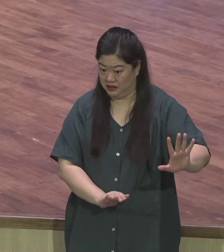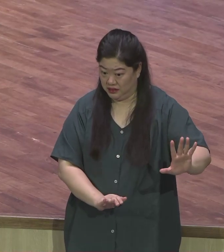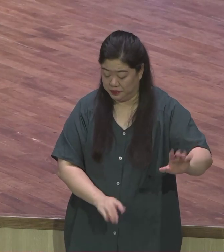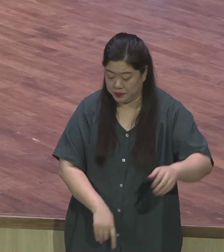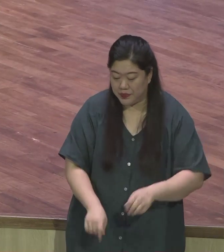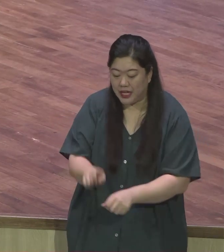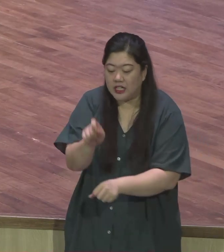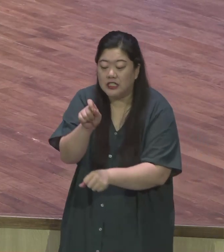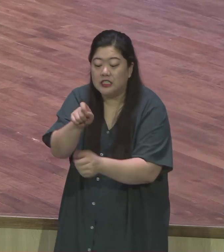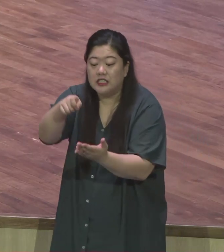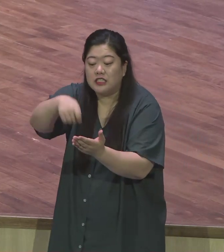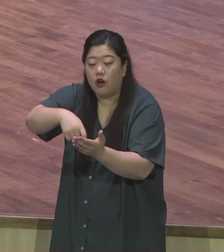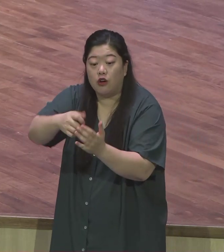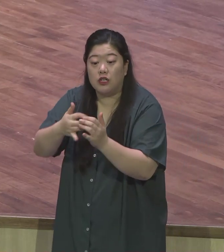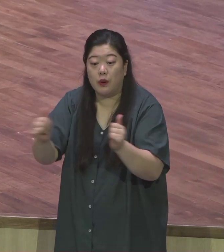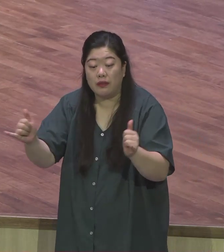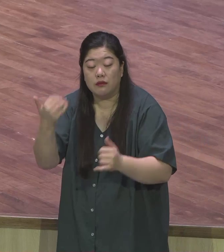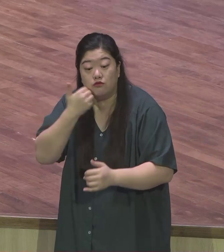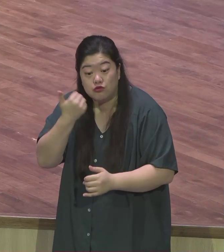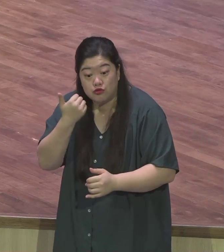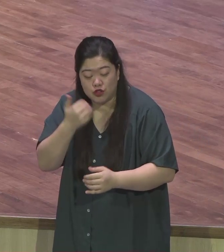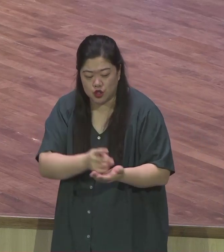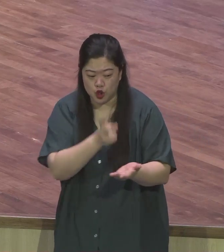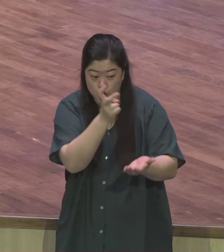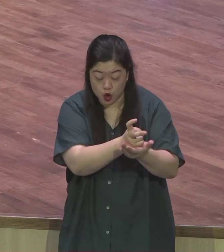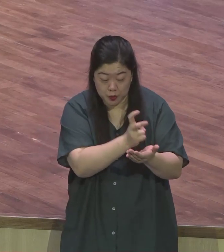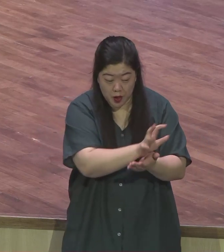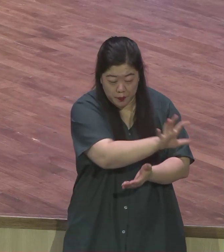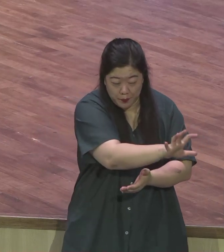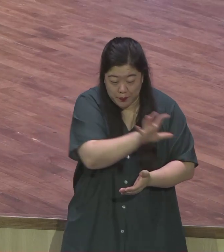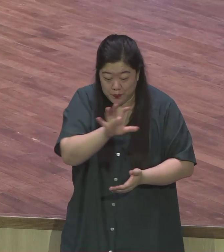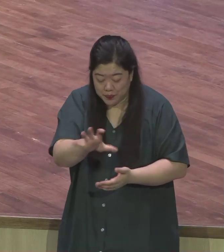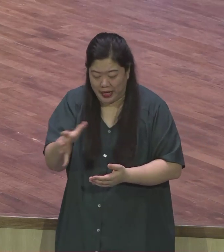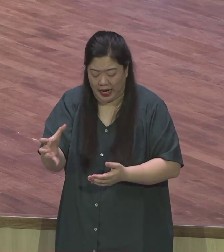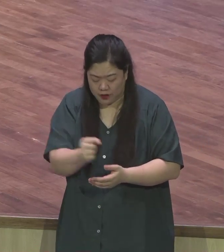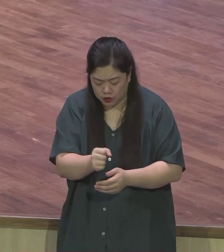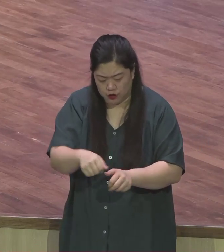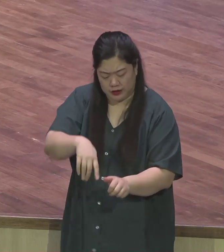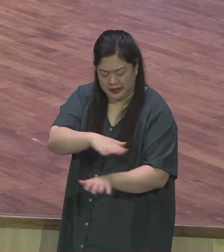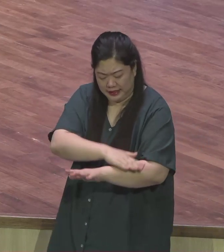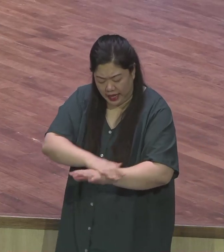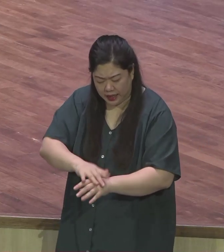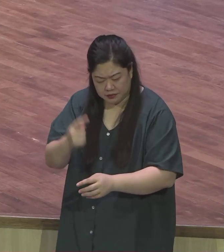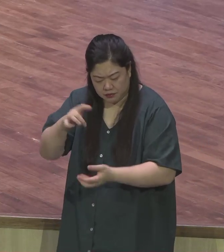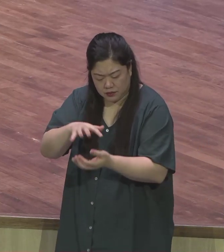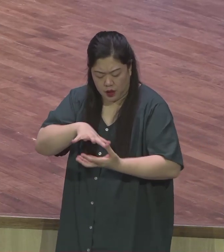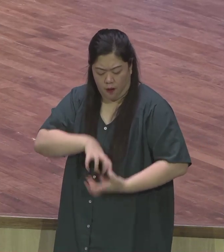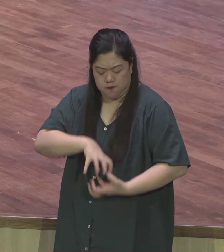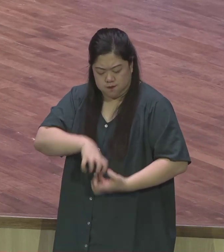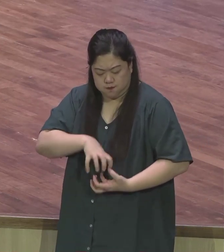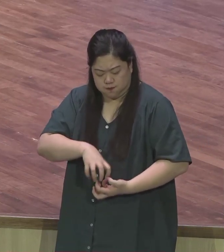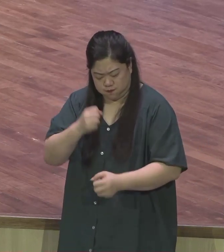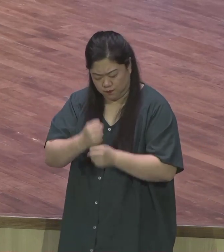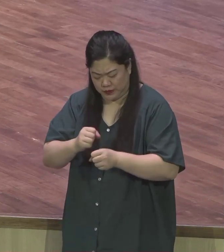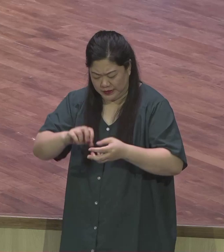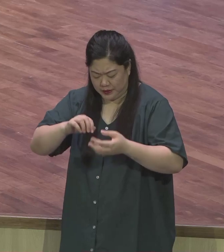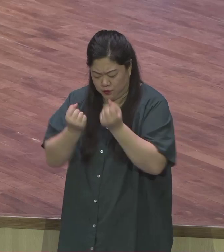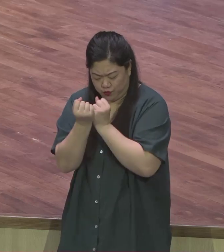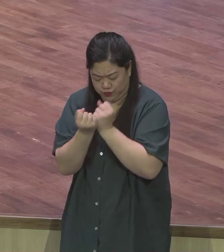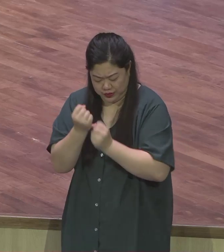연구하고 율법을 가르치는 바로 율법 전문학자가 서기관들이었습니다 그럼에도 불구하고 누구보다도 구애하게